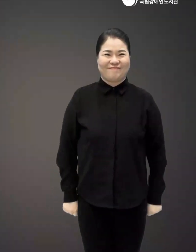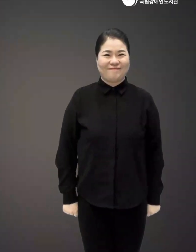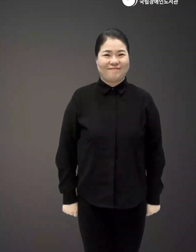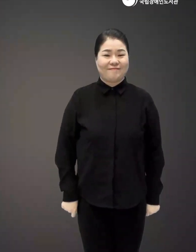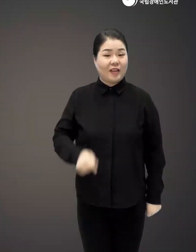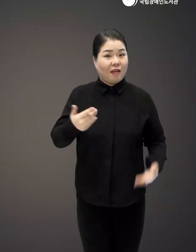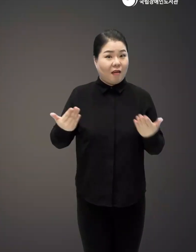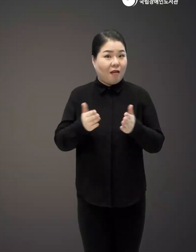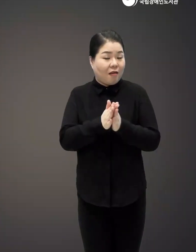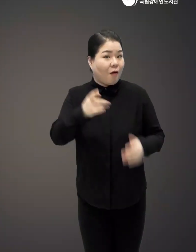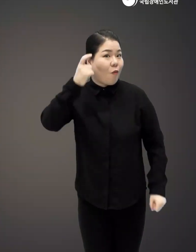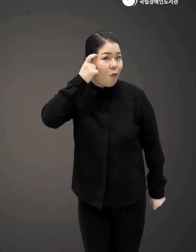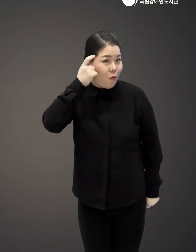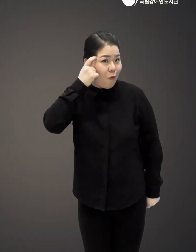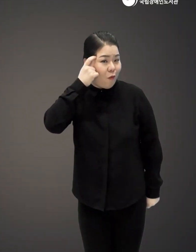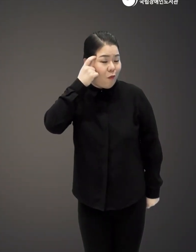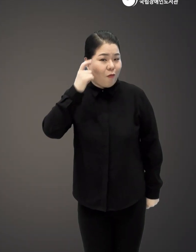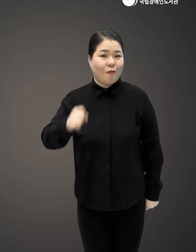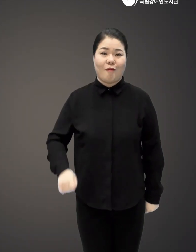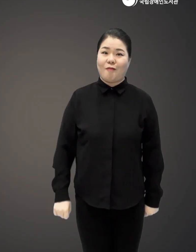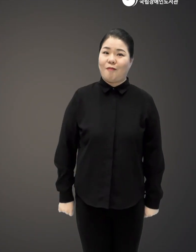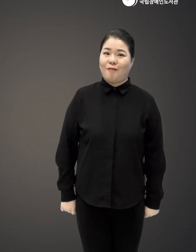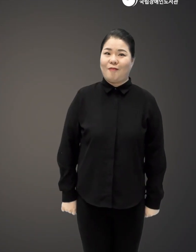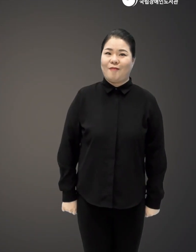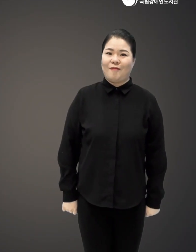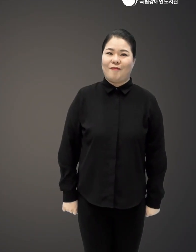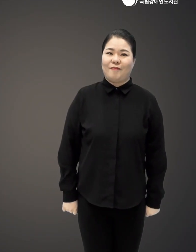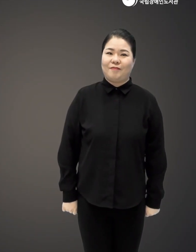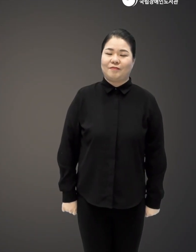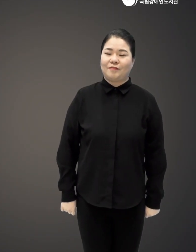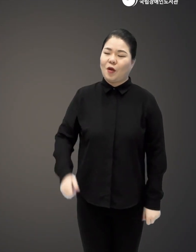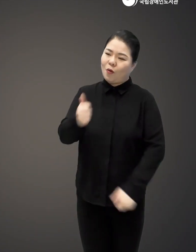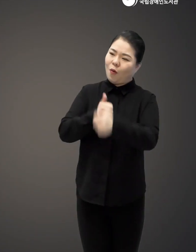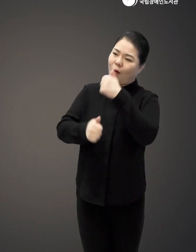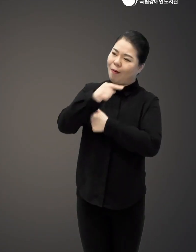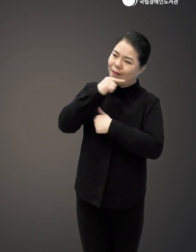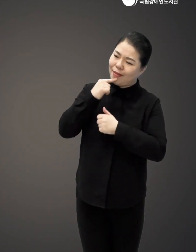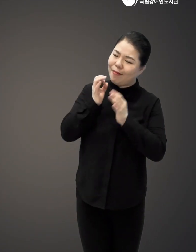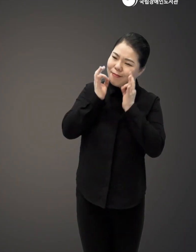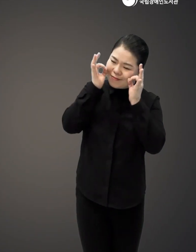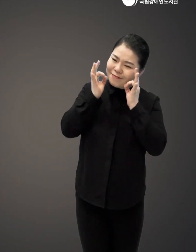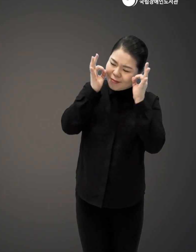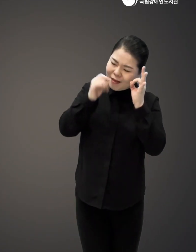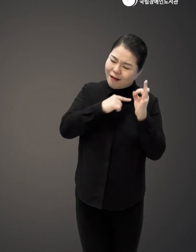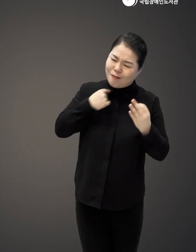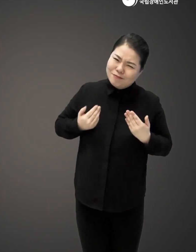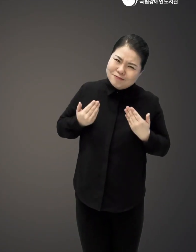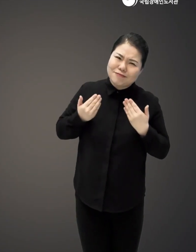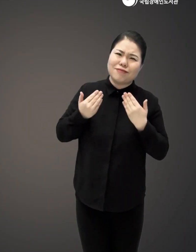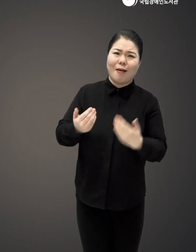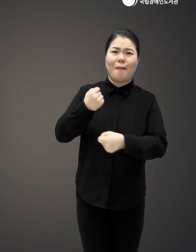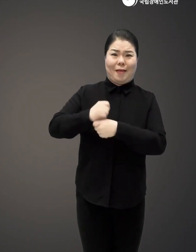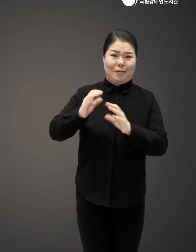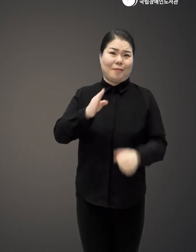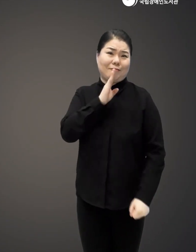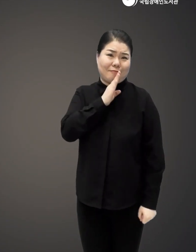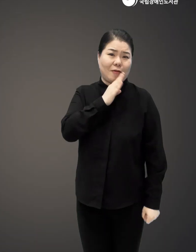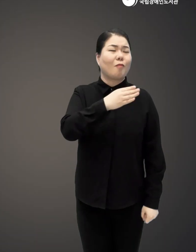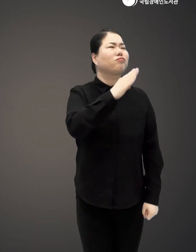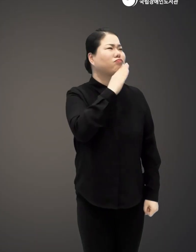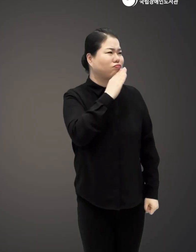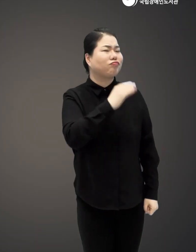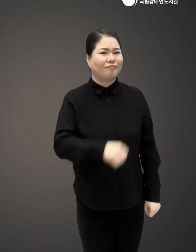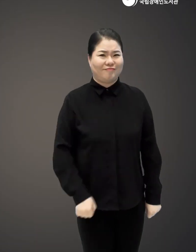독자적으로 이 일을 좀 해봐야겠다 뭐 이렇게 결심한 계기가 좀 있습니까? 조상들이 얼마나 피와 땀으로 일곤